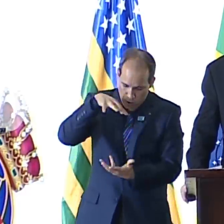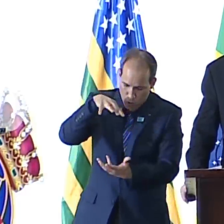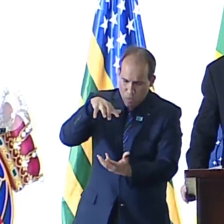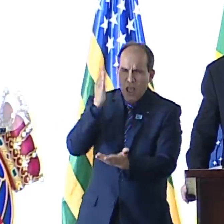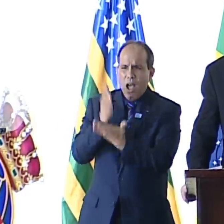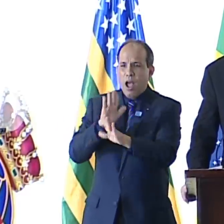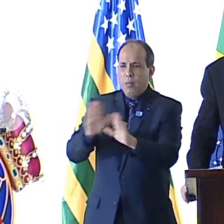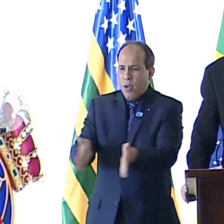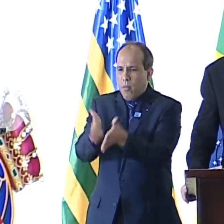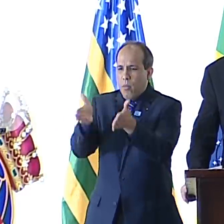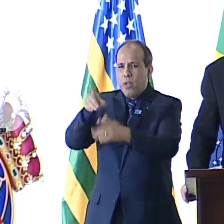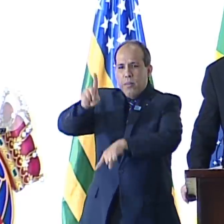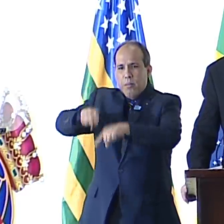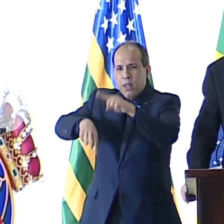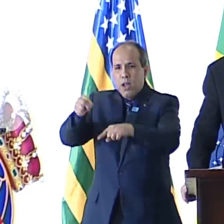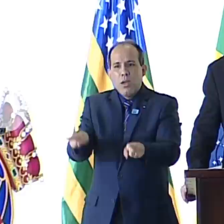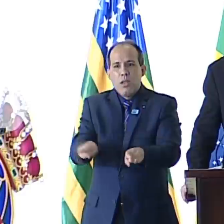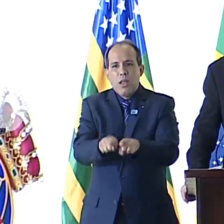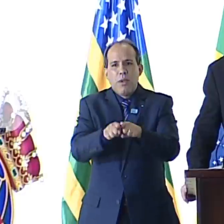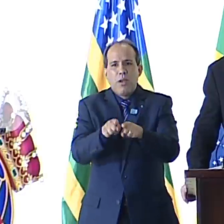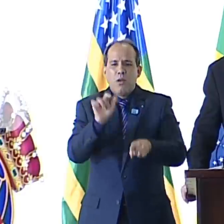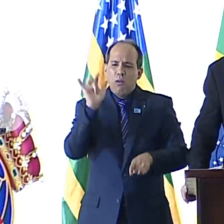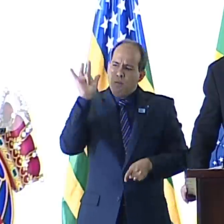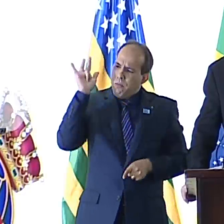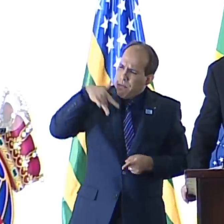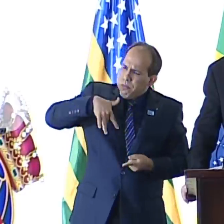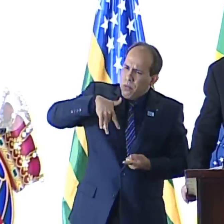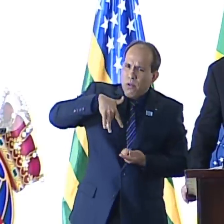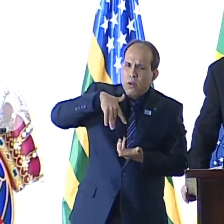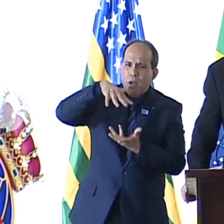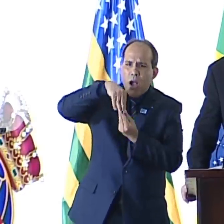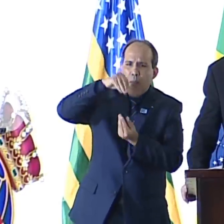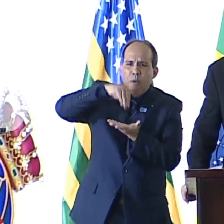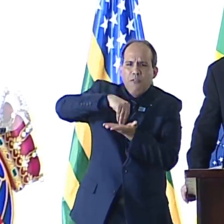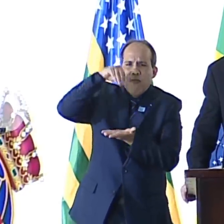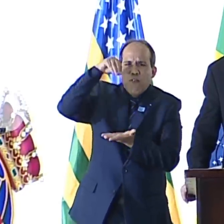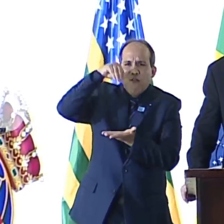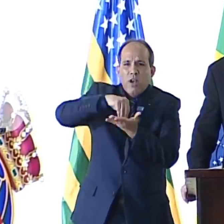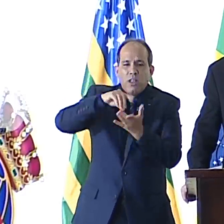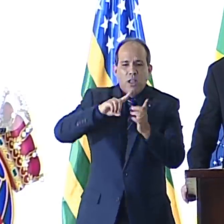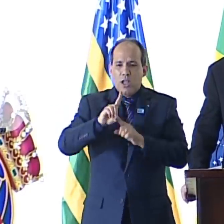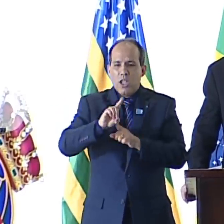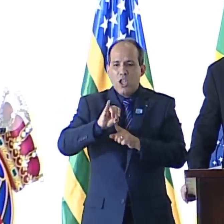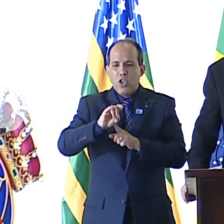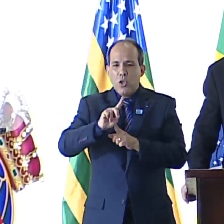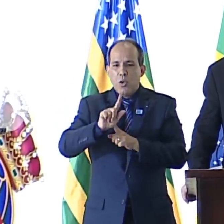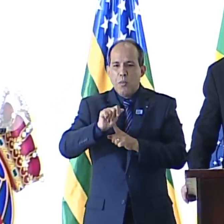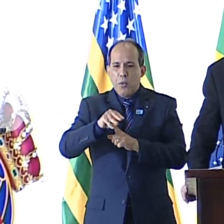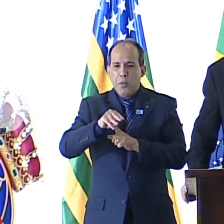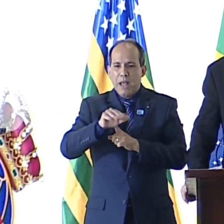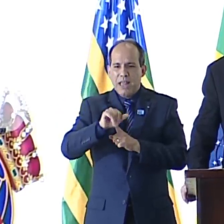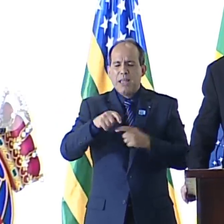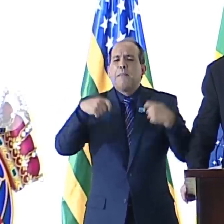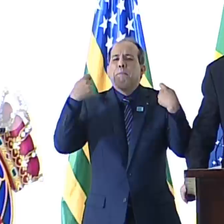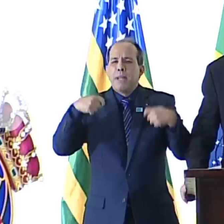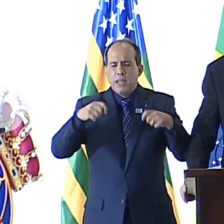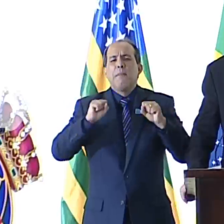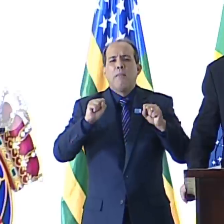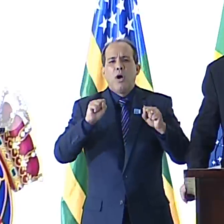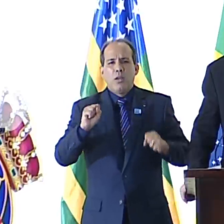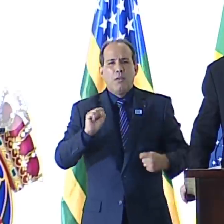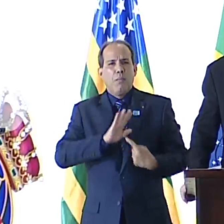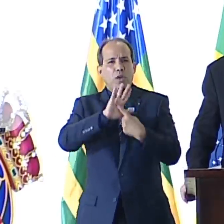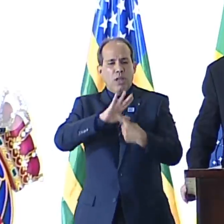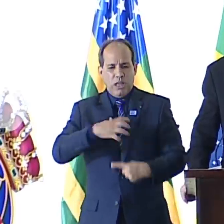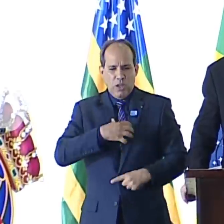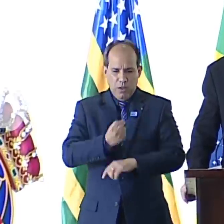pobreza material e da pobreza de espírito. A diplomacia pode e precisa ter sentimento e expressá-lo. A diplomacia